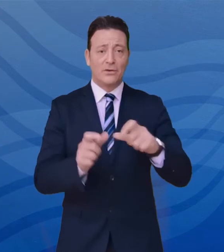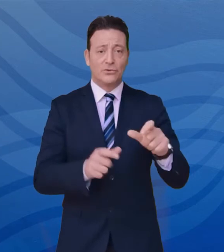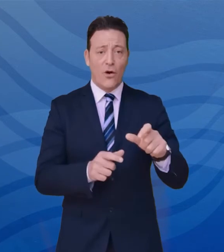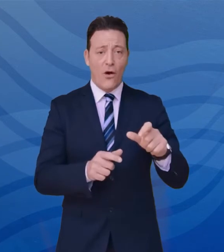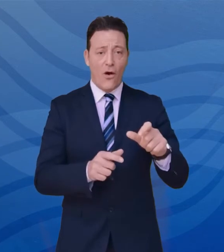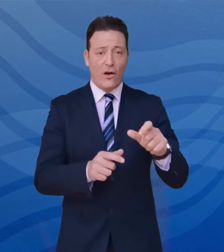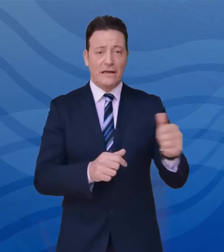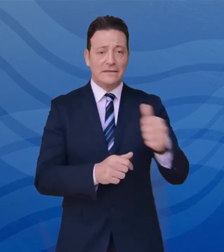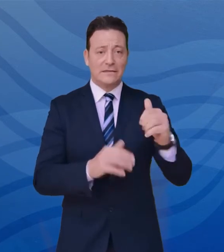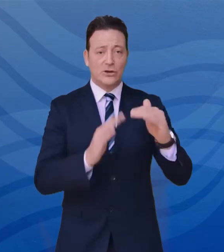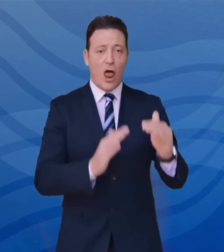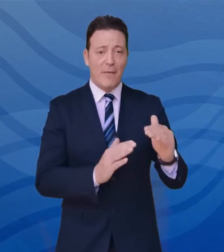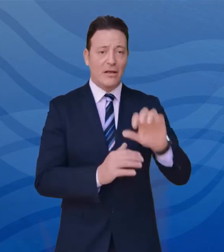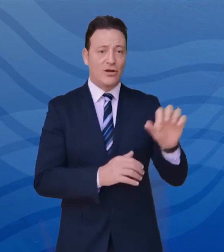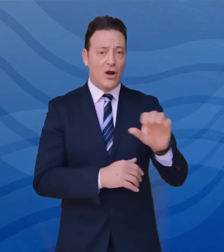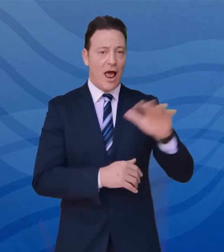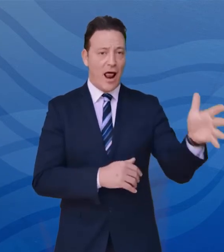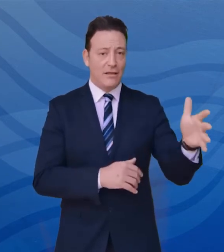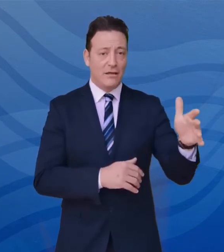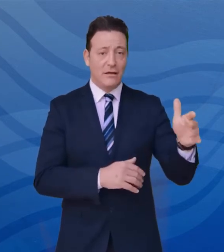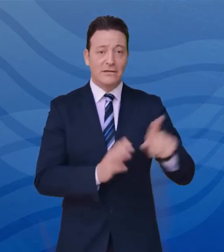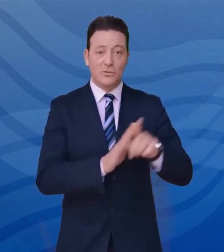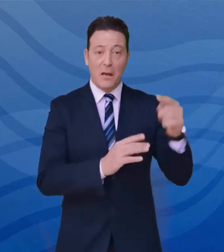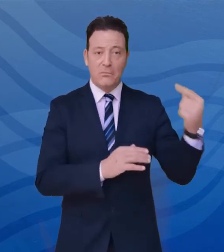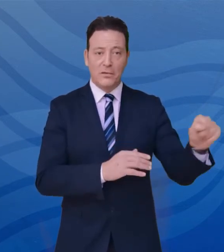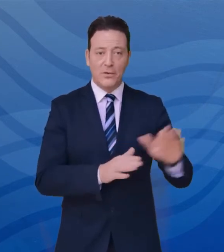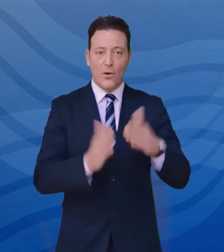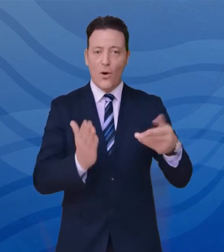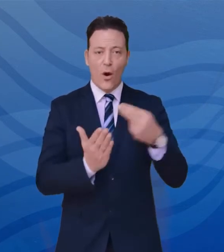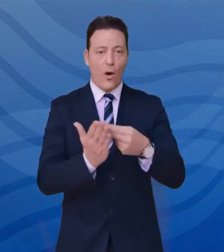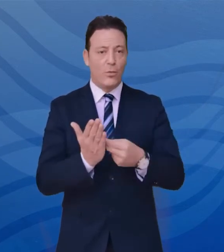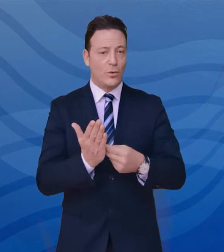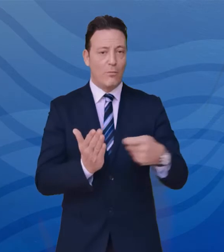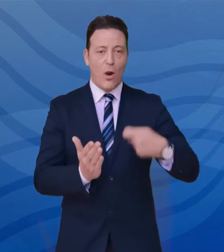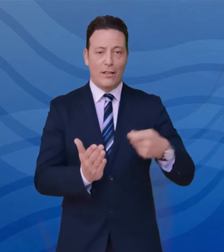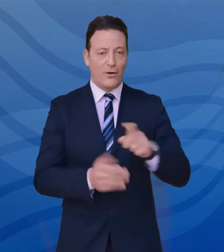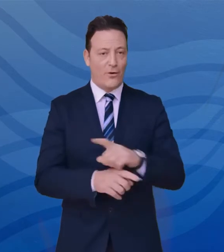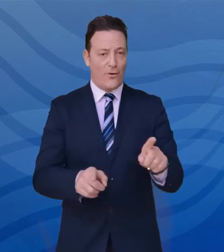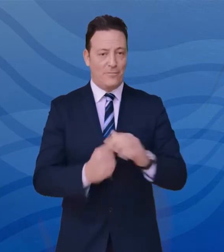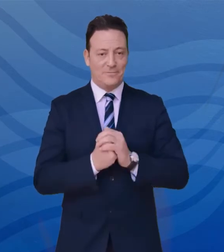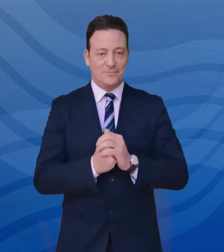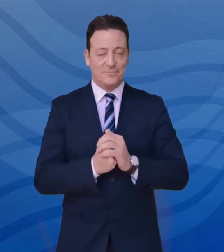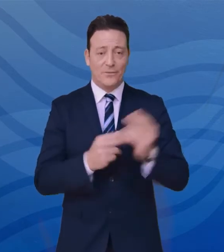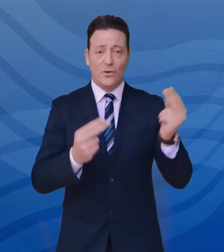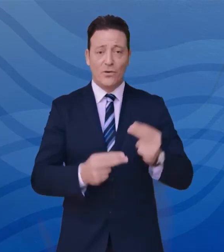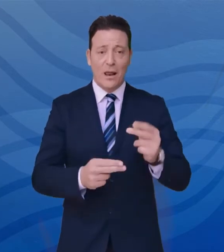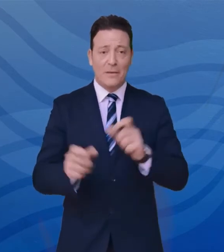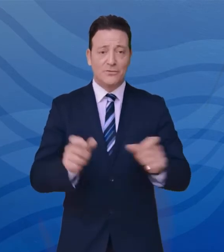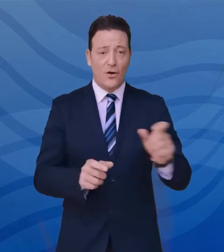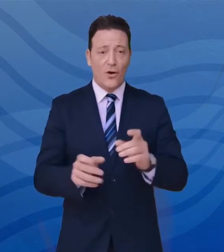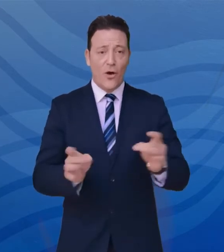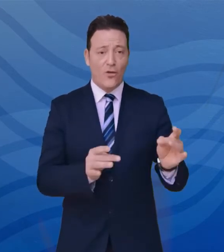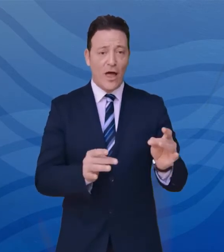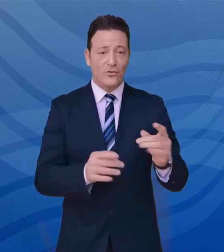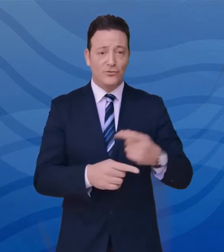e lì isolamento, i cui esiti non rientrano nel computo dei positivi della Regione. Sul totale dei positivi nella giornata